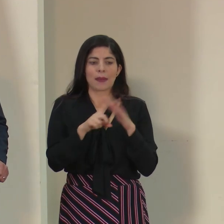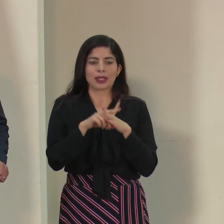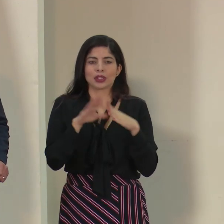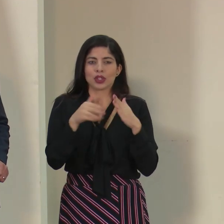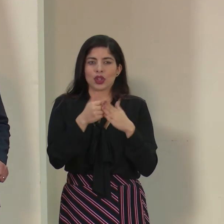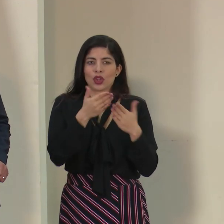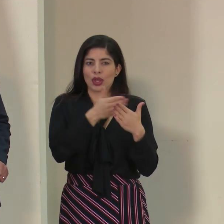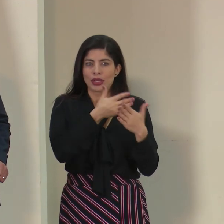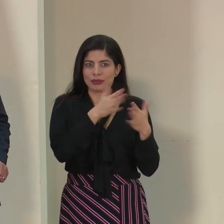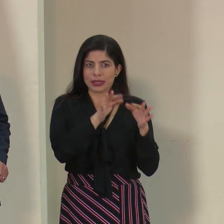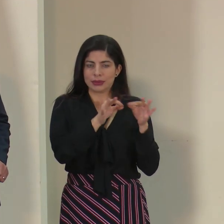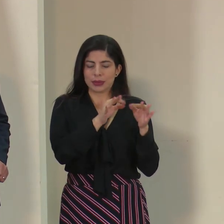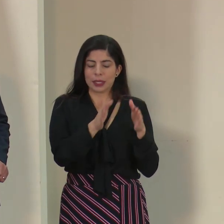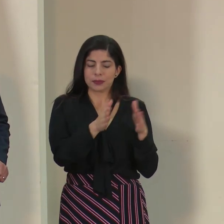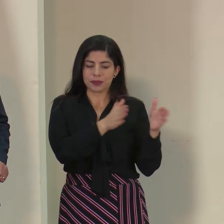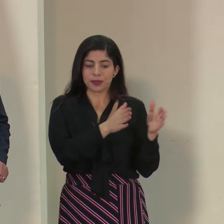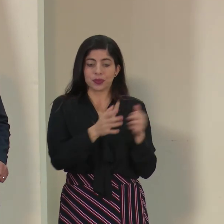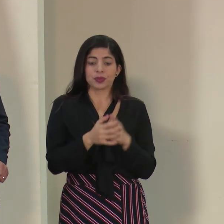hablábamos anteriormente.